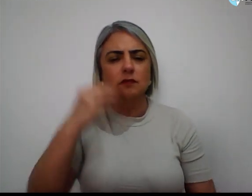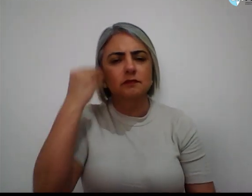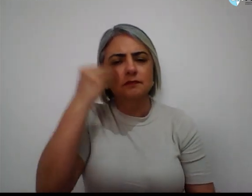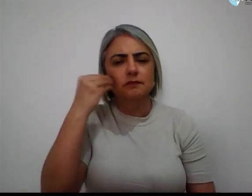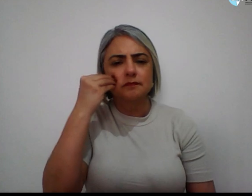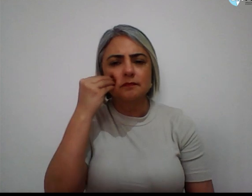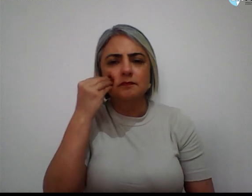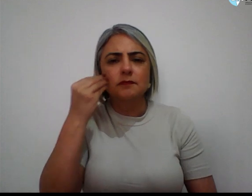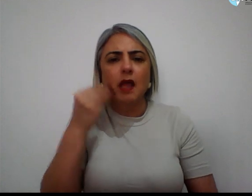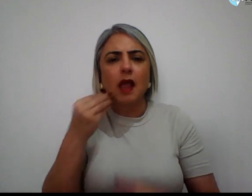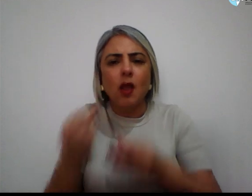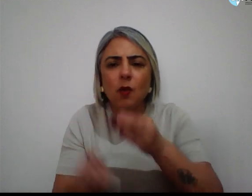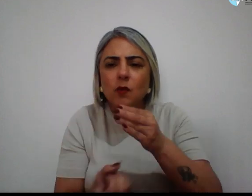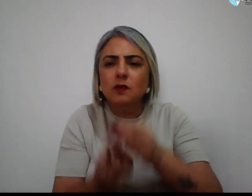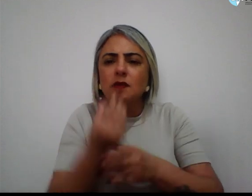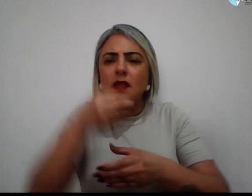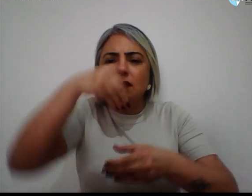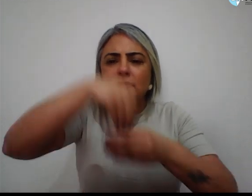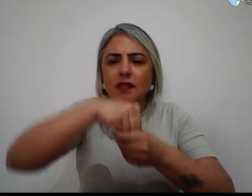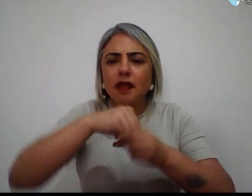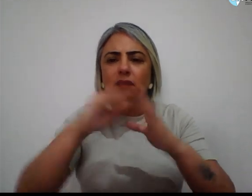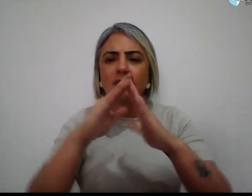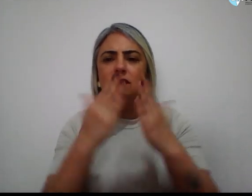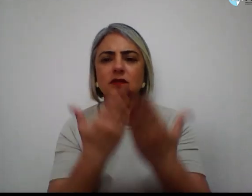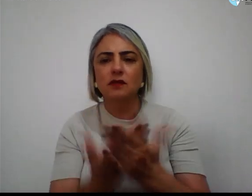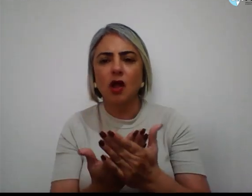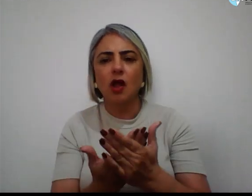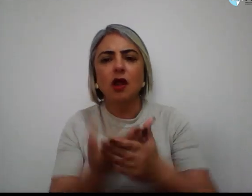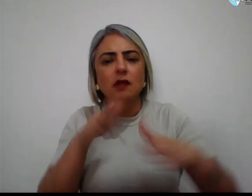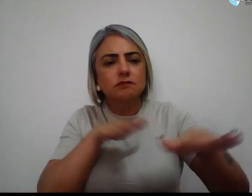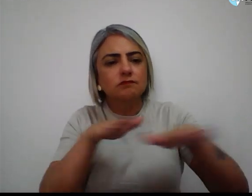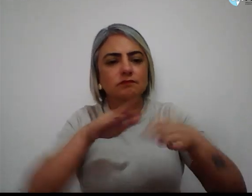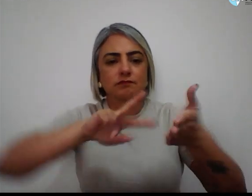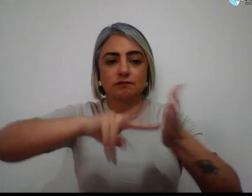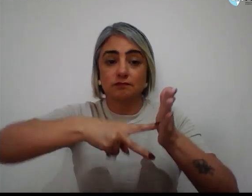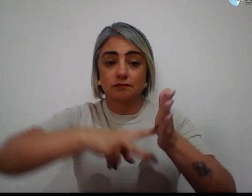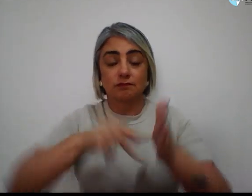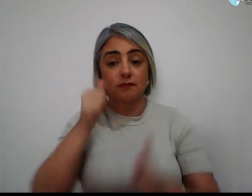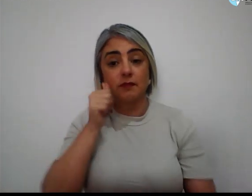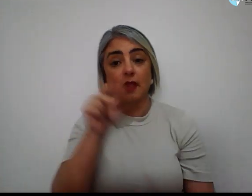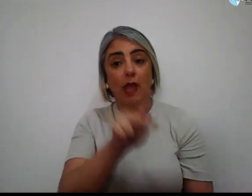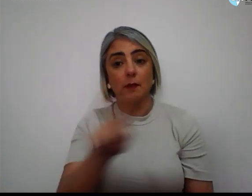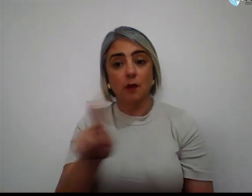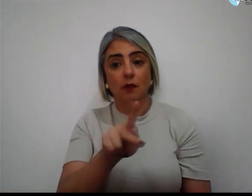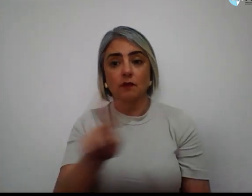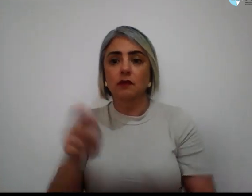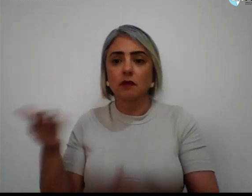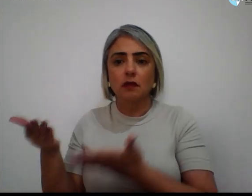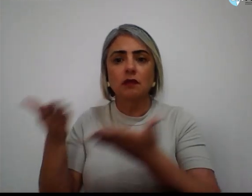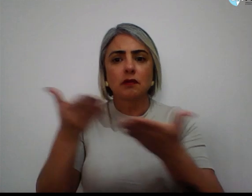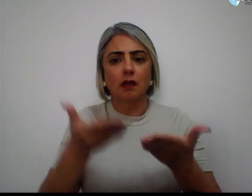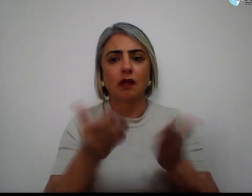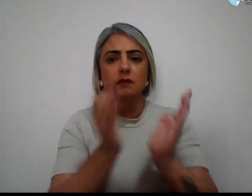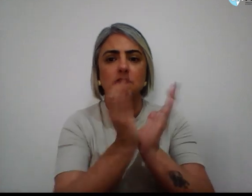no chão da escola e no movimento sindical. A professora traz para a Chapa 90,